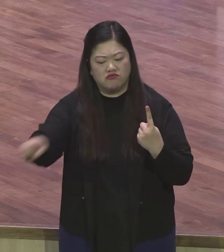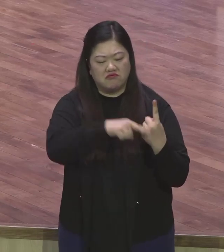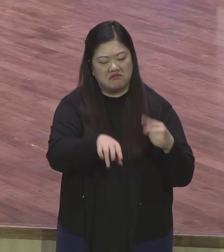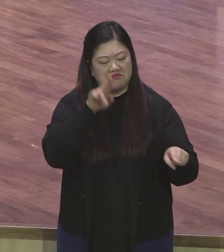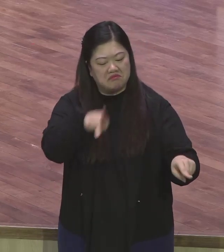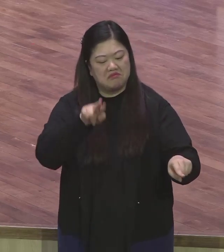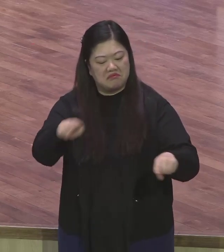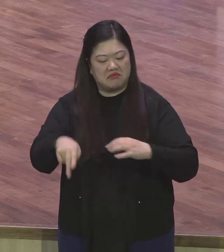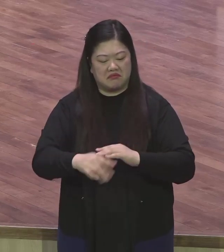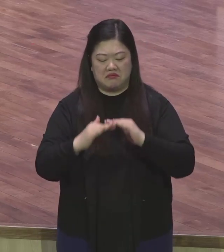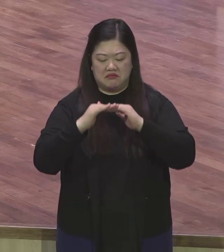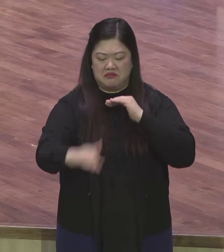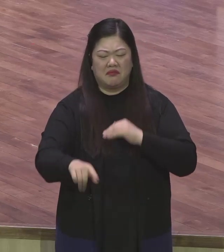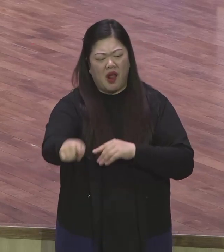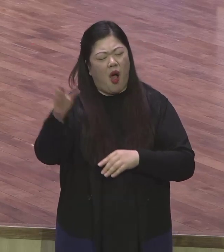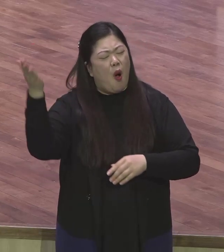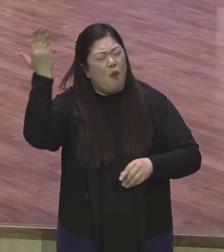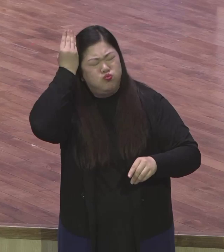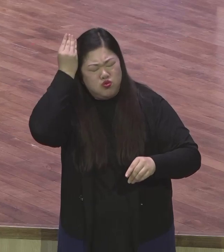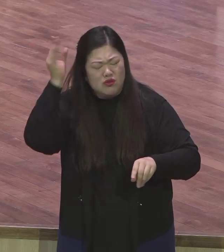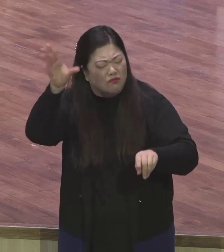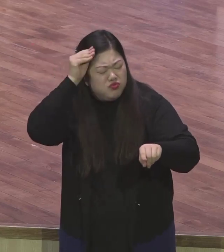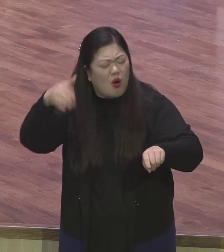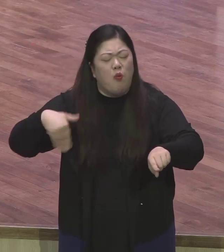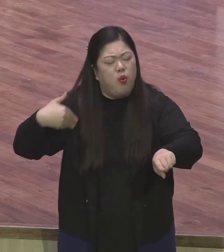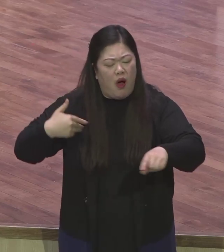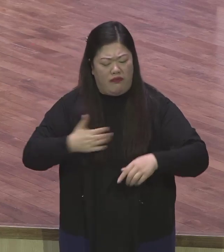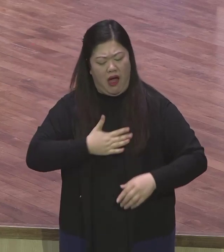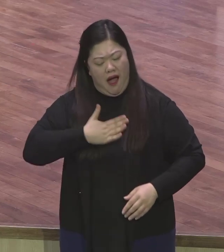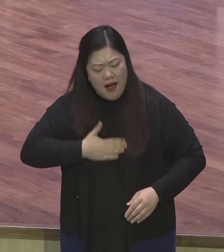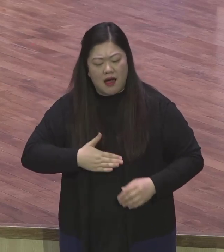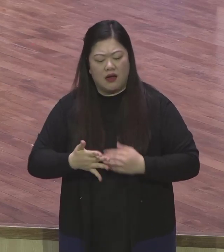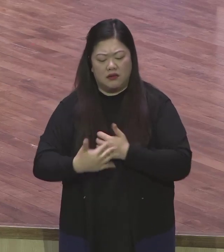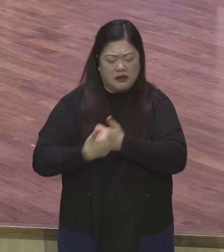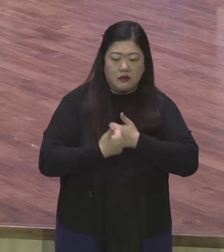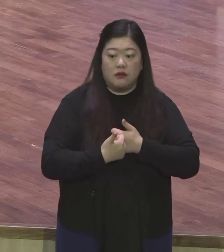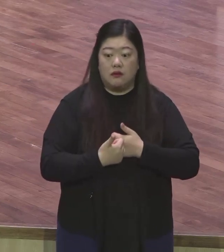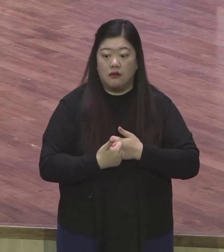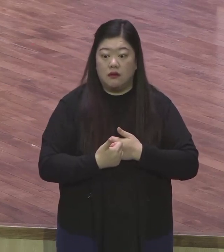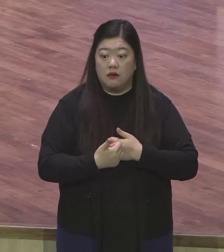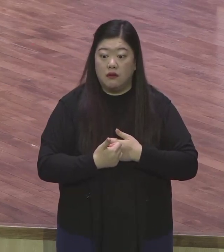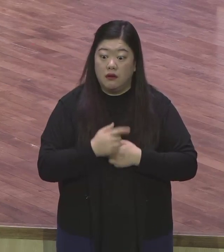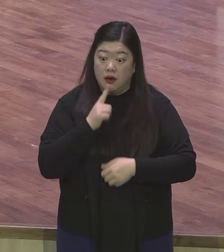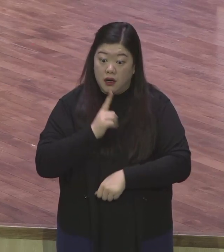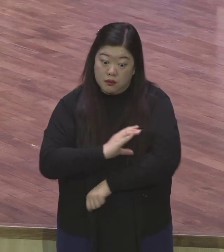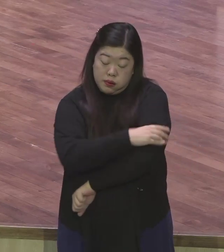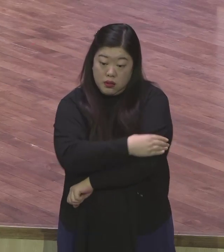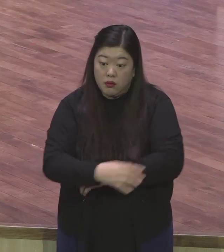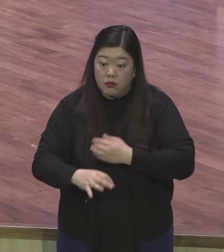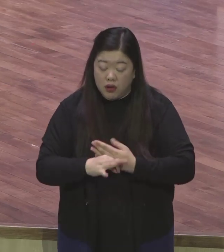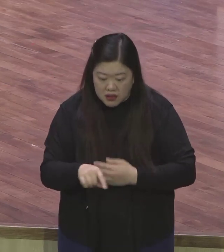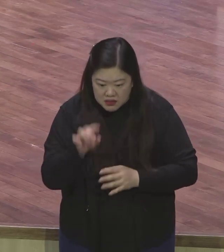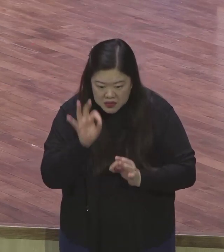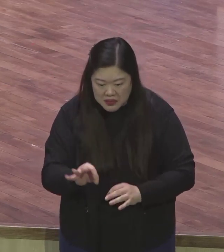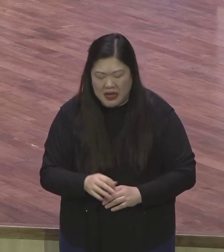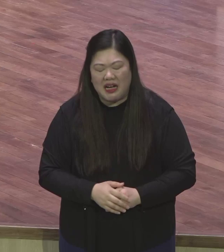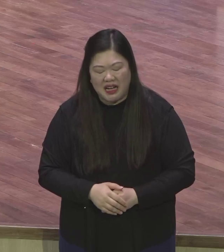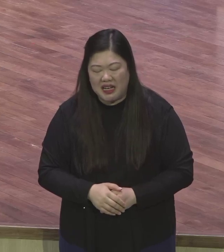전혀 소통이 안 돼 그런 사람은요 직장에서도 사업도 가정도 제대로 될 수 없는